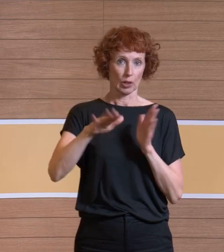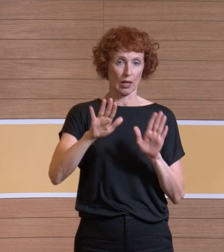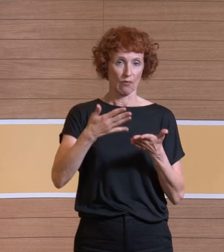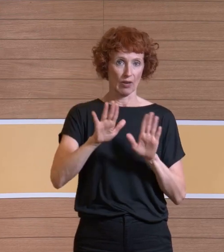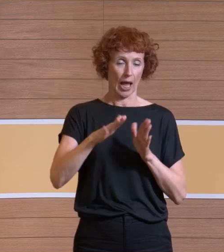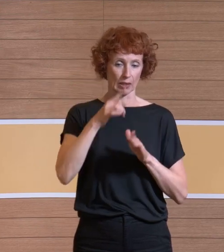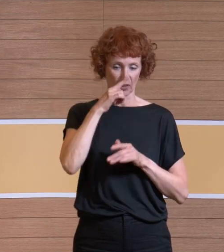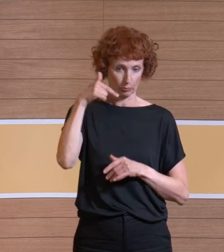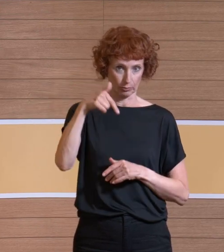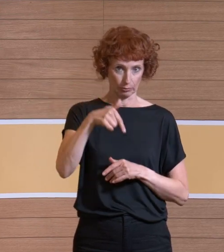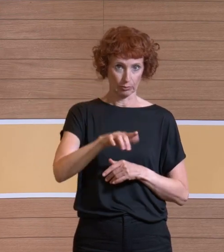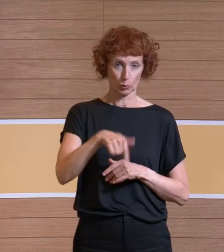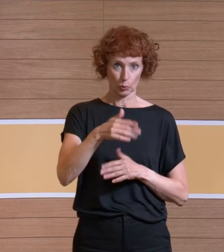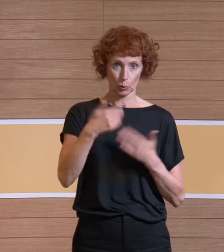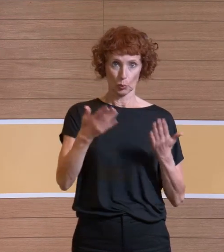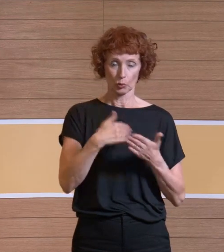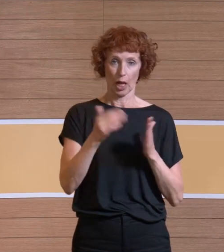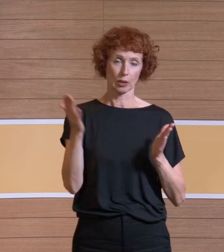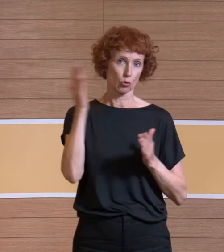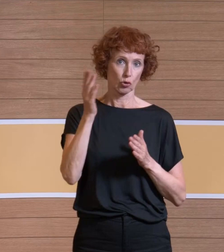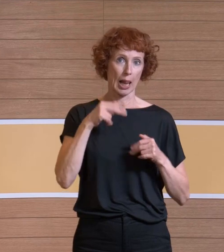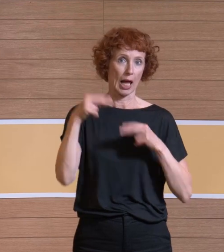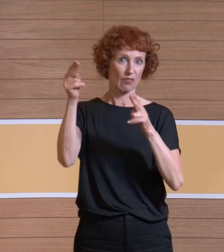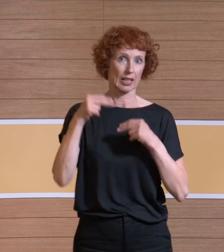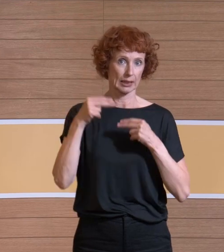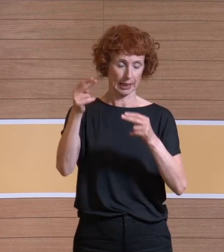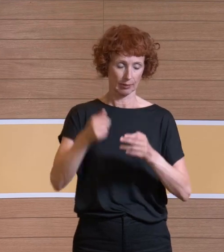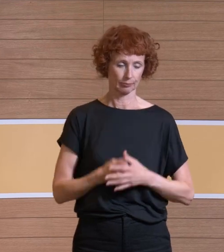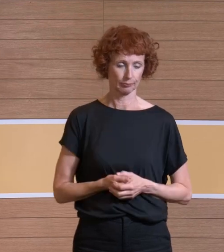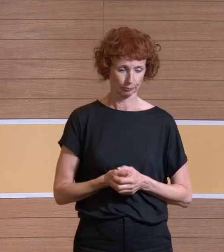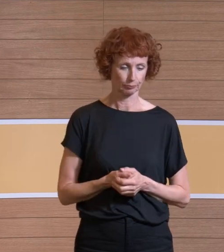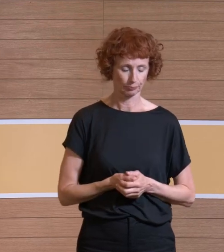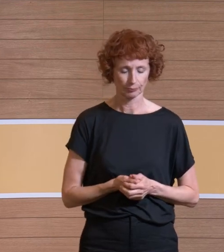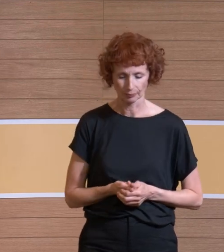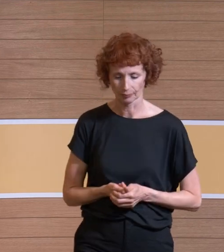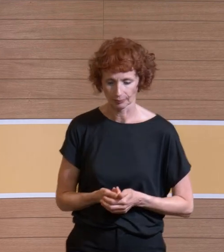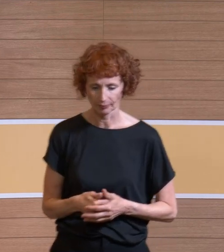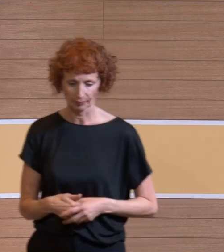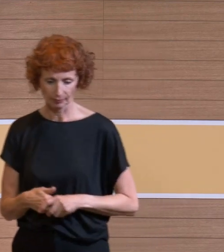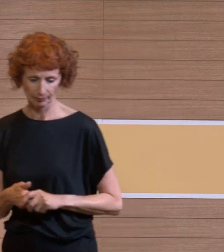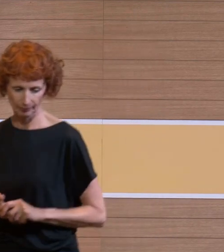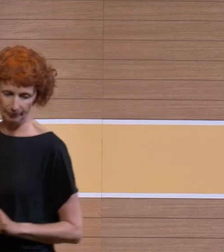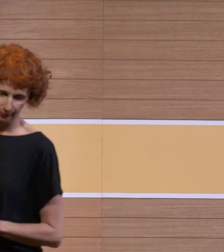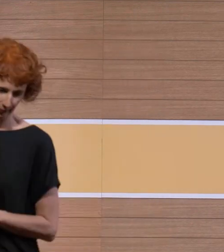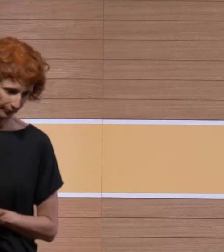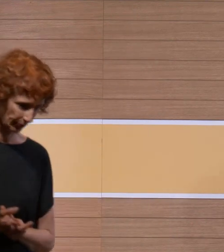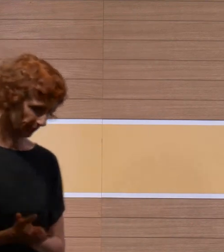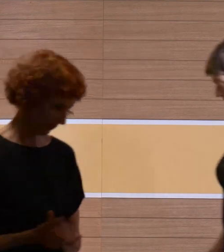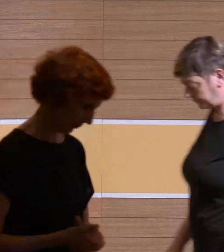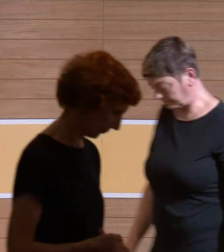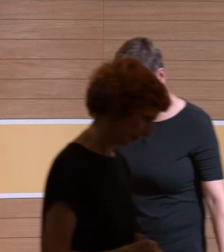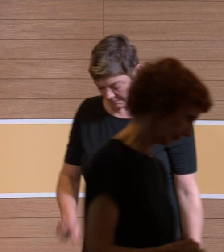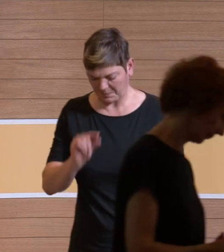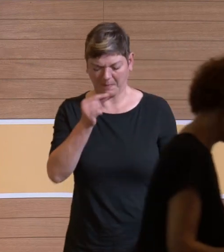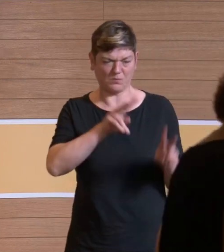Akkuschrauber ausgeht, stärker oder weniger stark. Unsere Untersuchungen zeigen, ja, da gibt es Unterschiede, aber das ist wirklich vernachlässigbar. Wir haben dann also